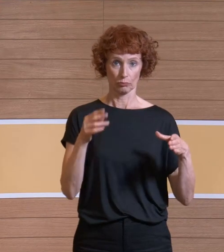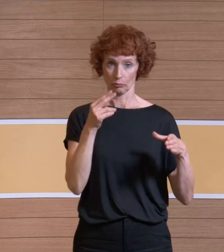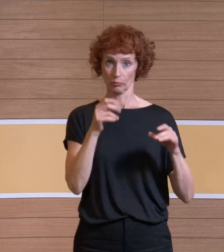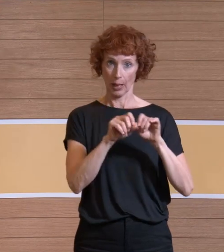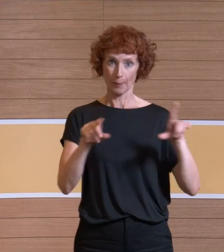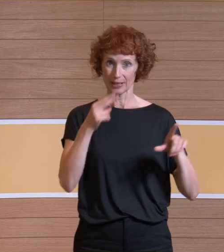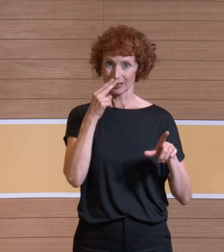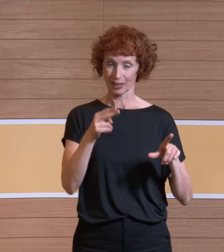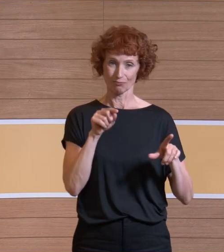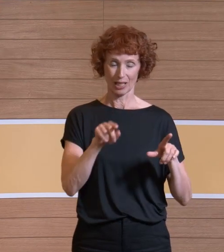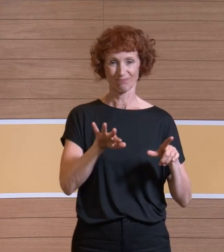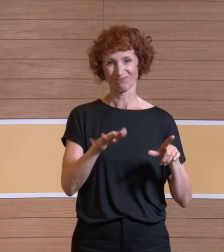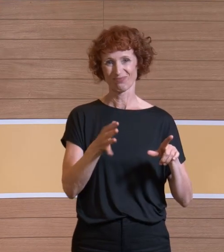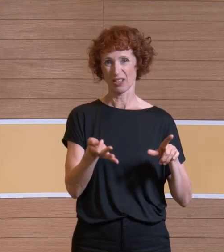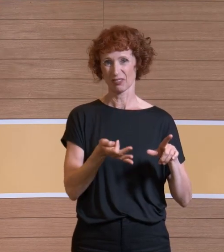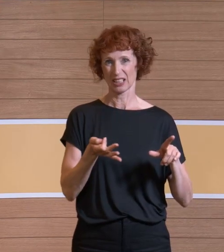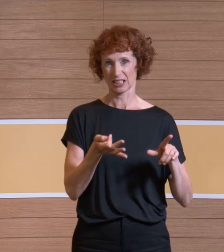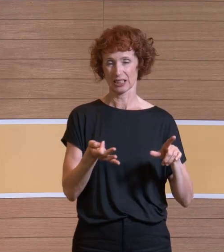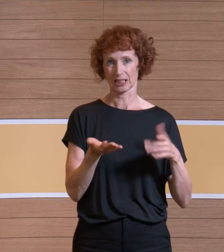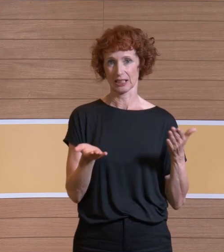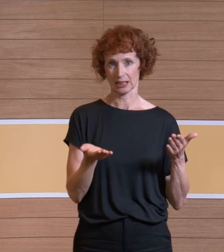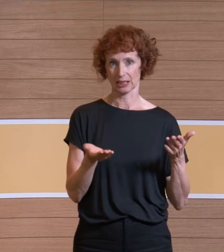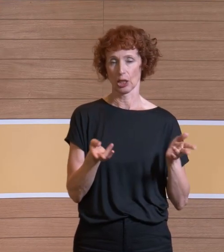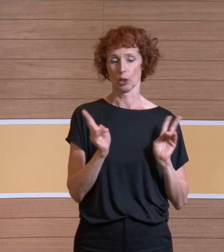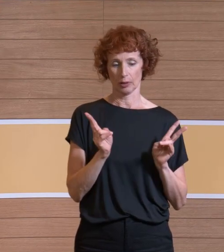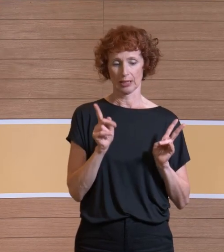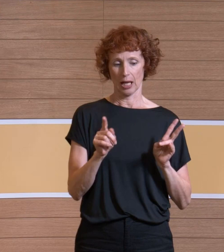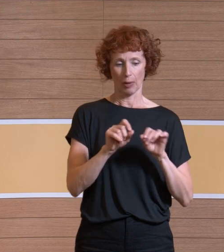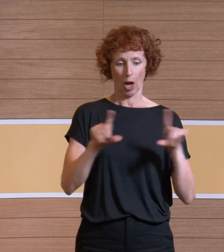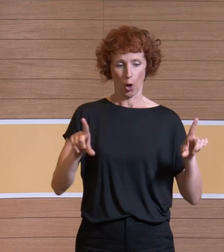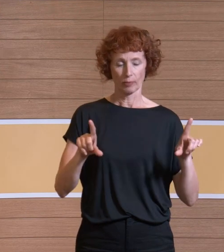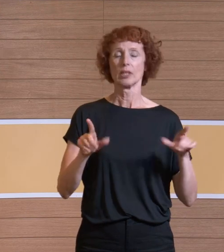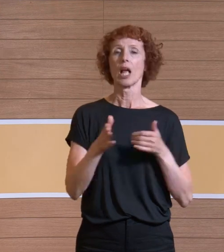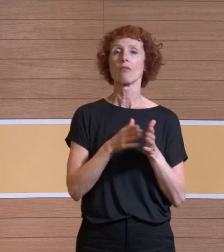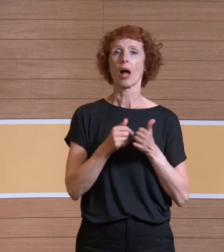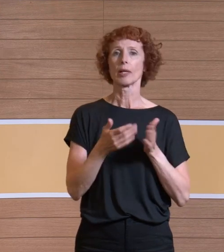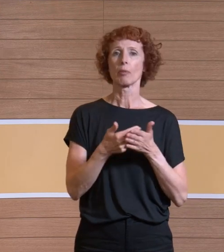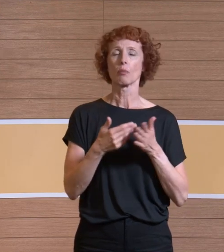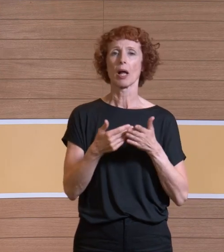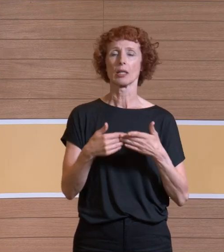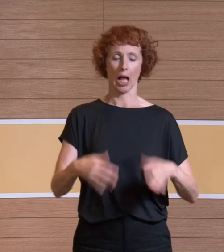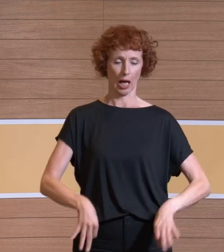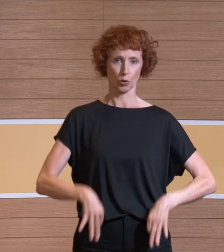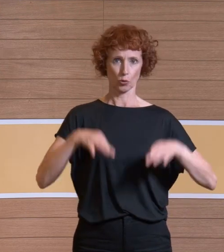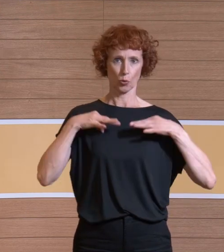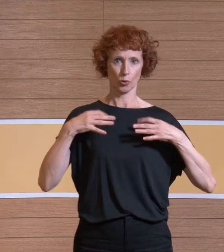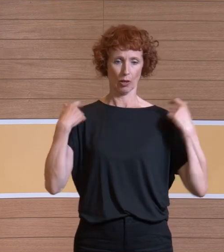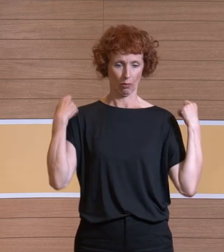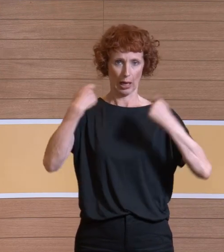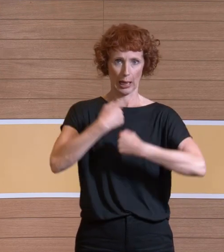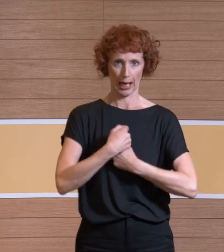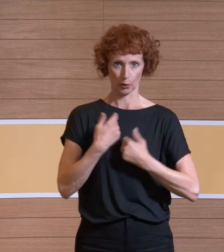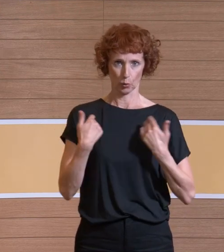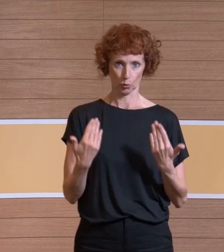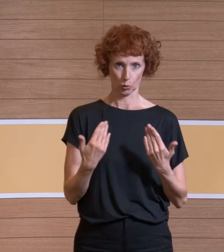Sie feststellen, es gibt relativ wenig. Meistens sind das die farbigen Elemente in diesem Raum, nämlich die Abdecktücher und die Personen, die da arbeiten mit ihrer Kleidung.